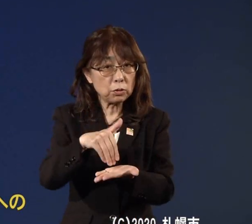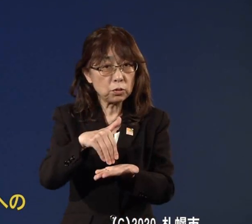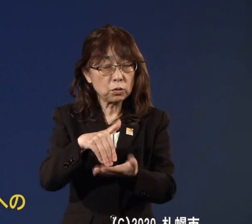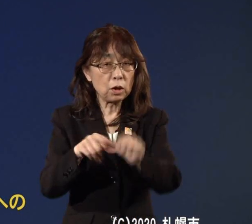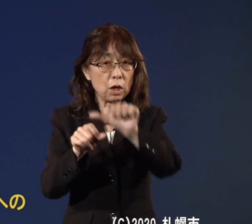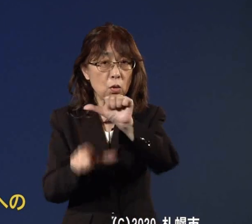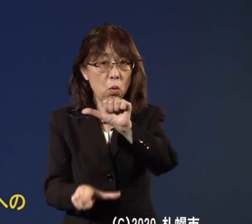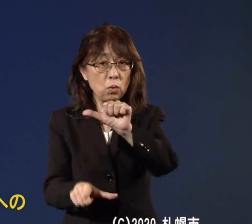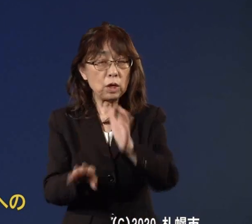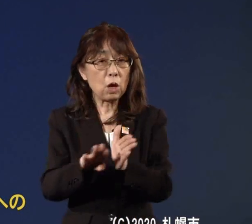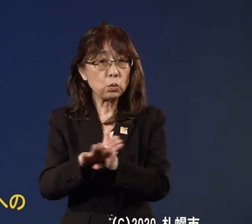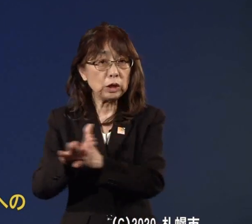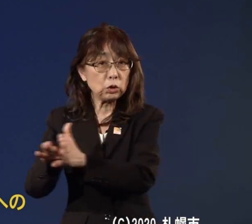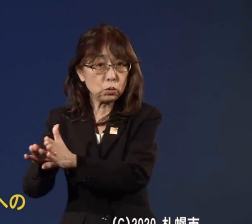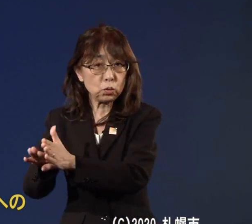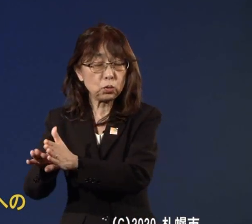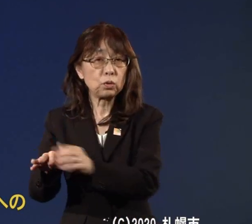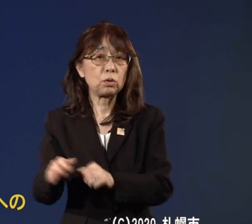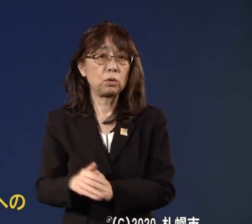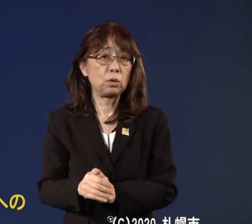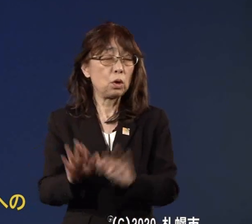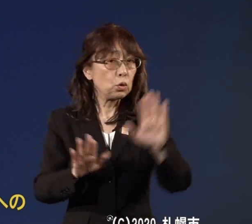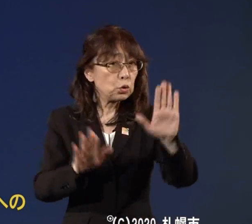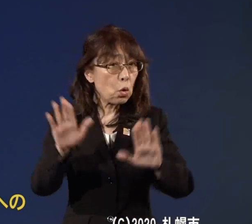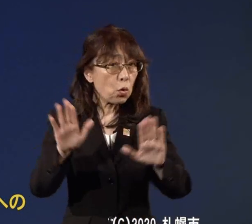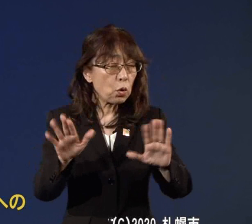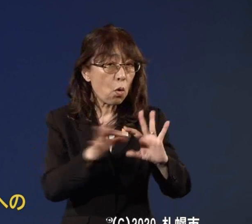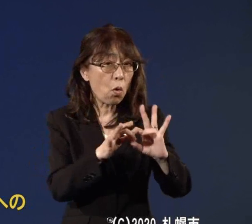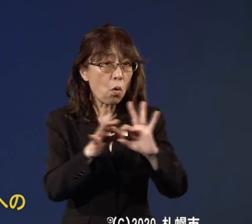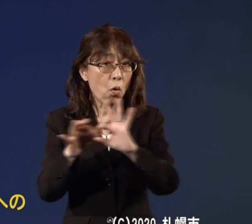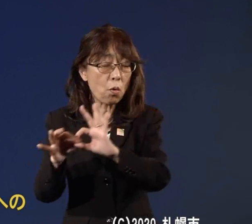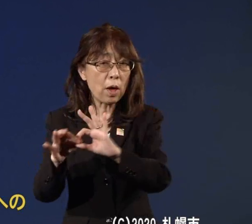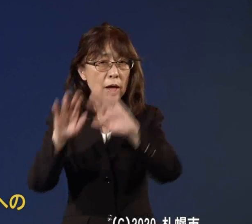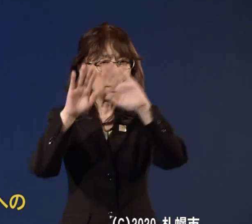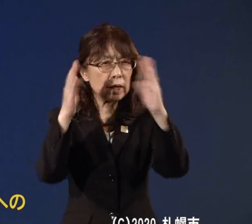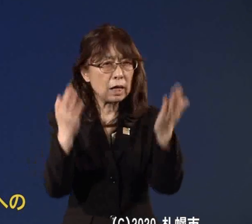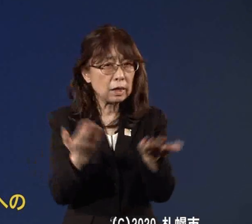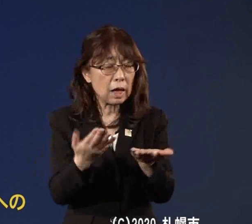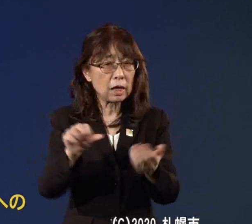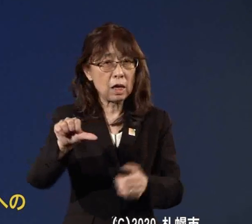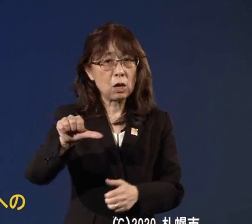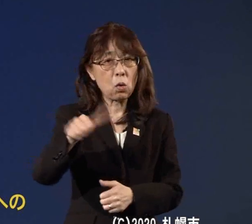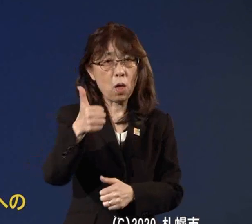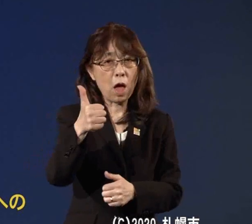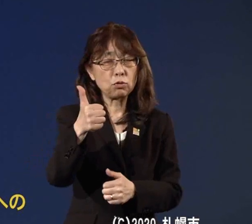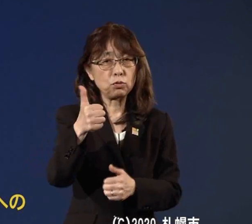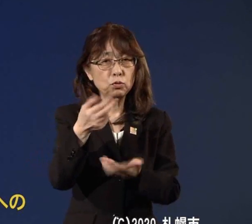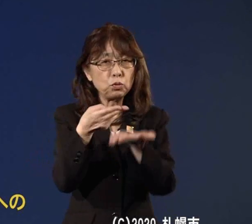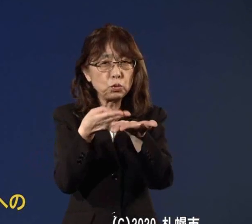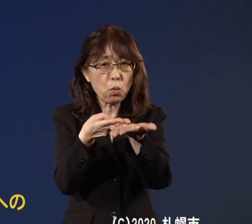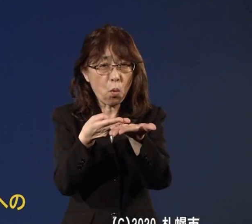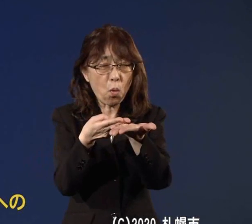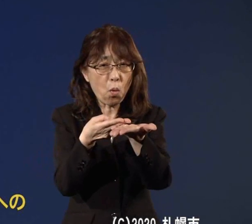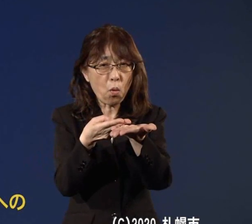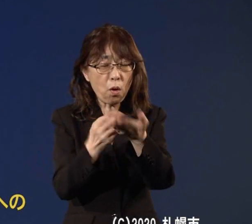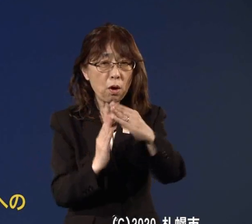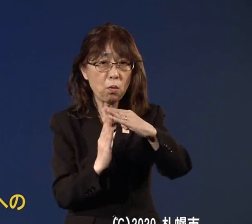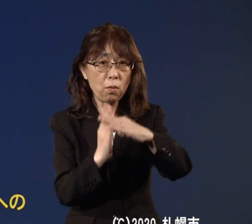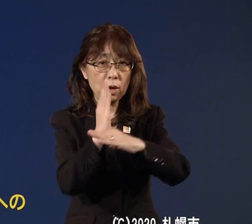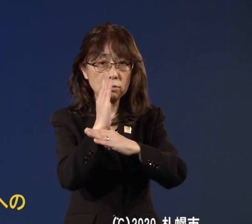にかけての状況では全体として500床を超える病床あるいは